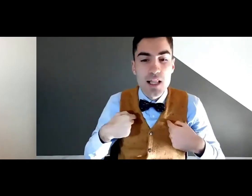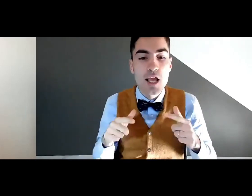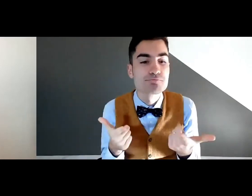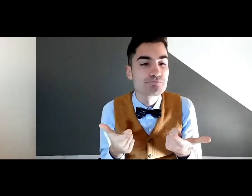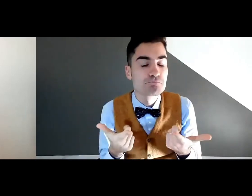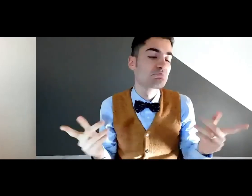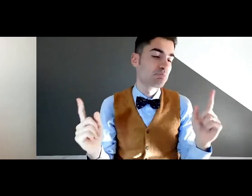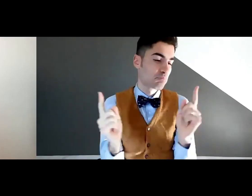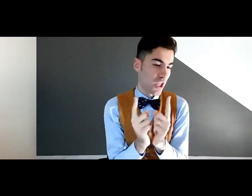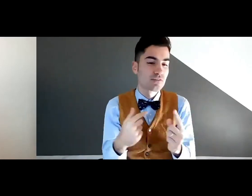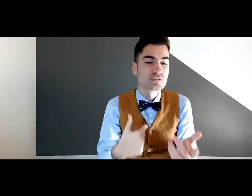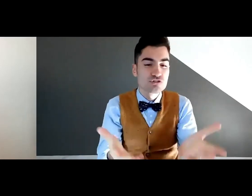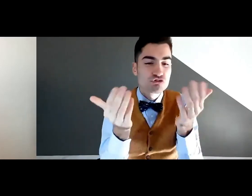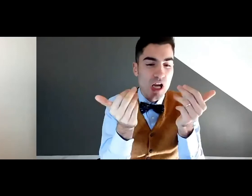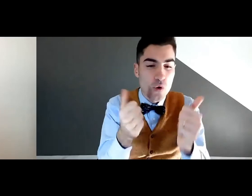ciao.